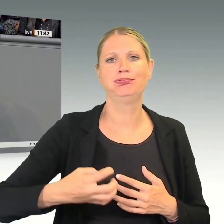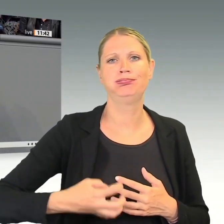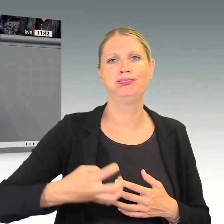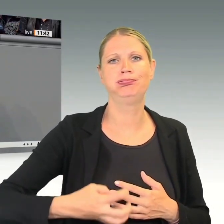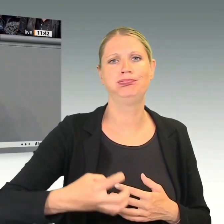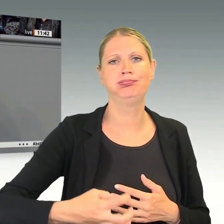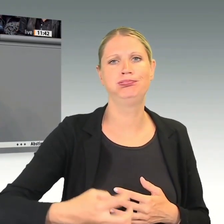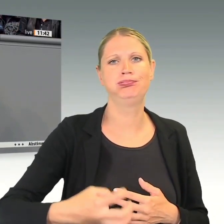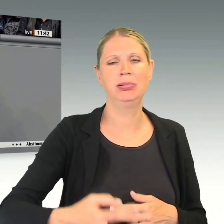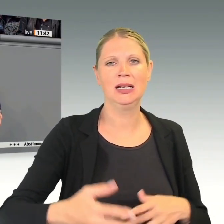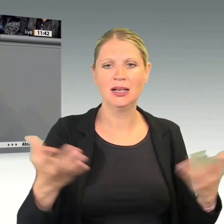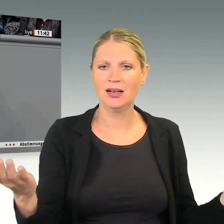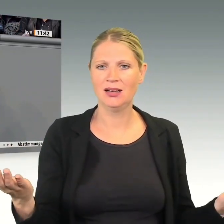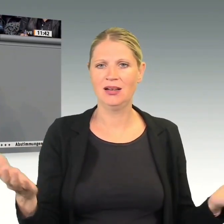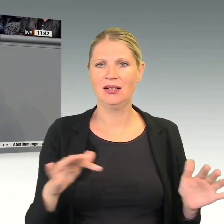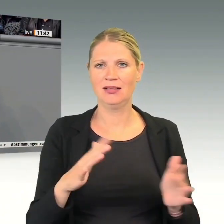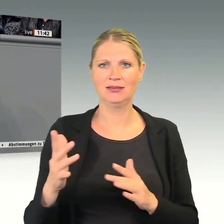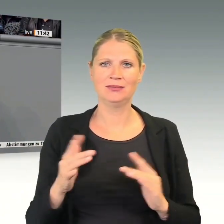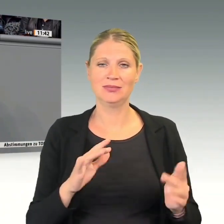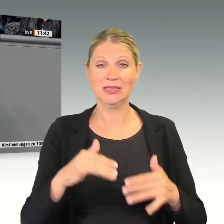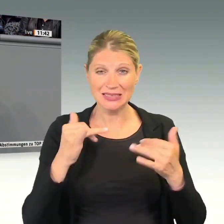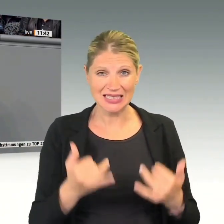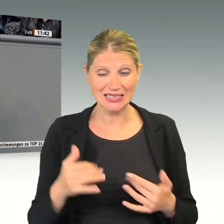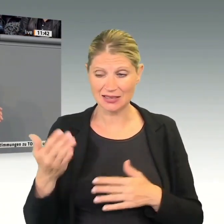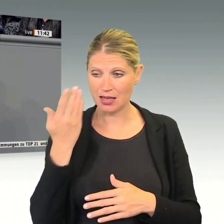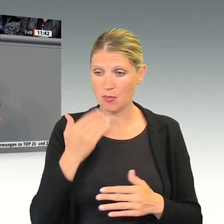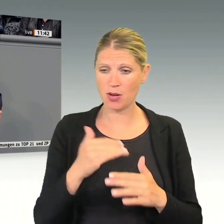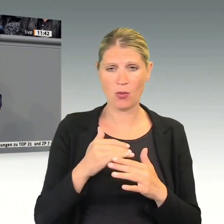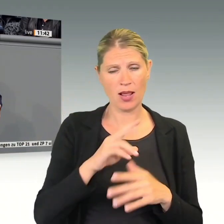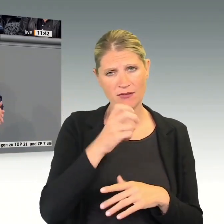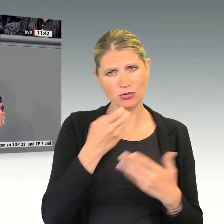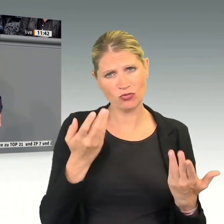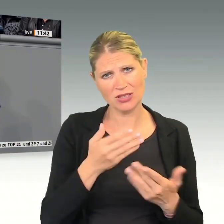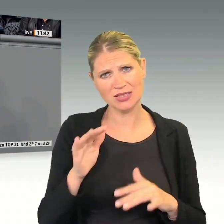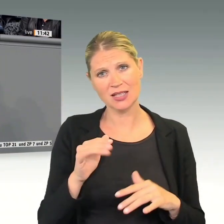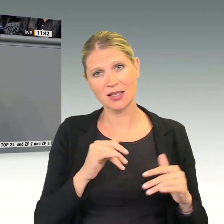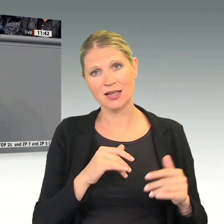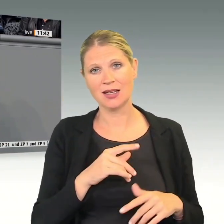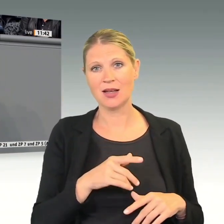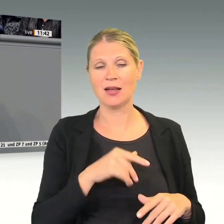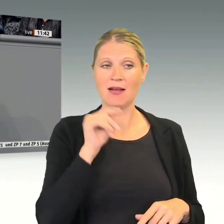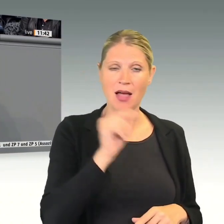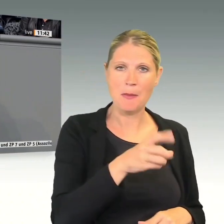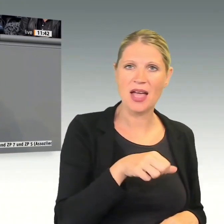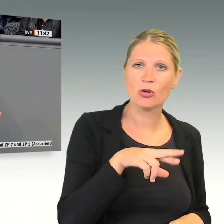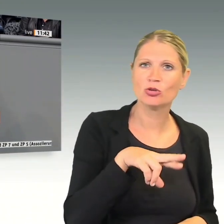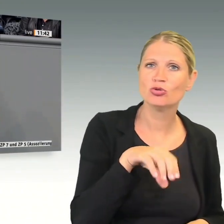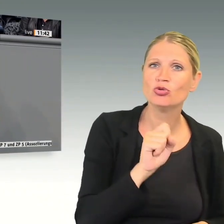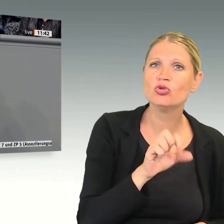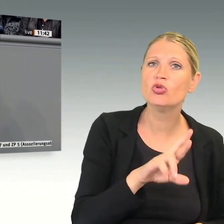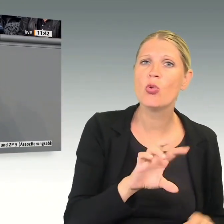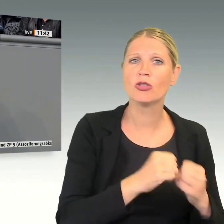liebe Kolleginnen und Kollegen, den Eindruck zu vermitteln, als sei es der sehnlichste Wunsch der Mercosur-Staaten,